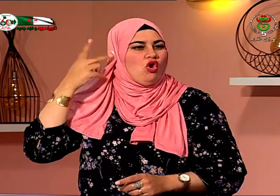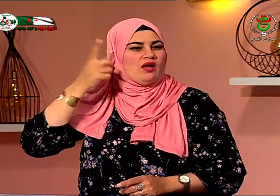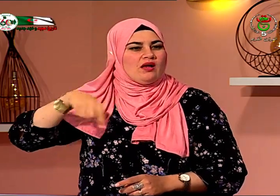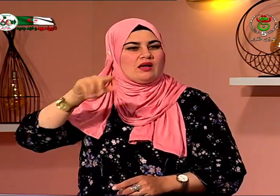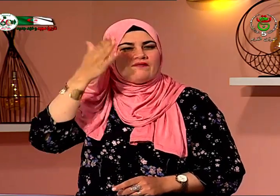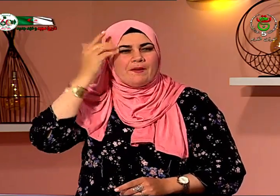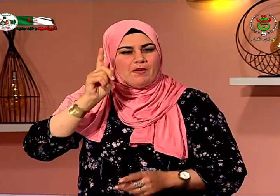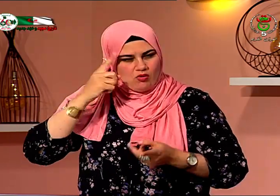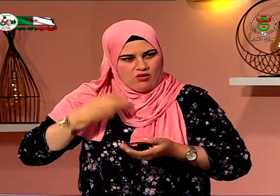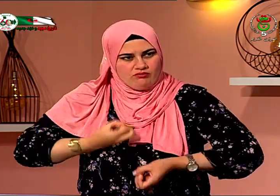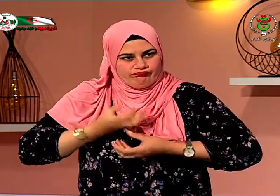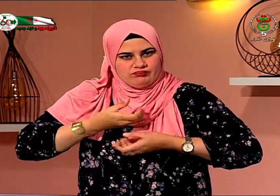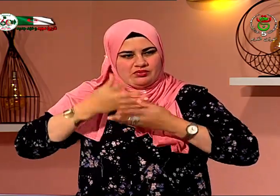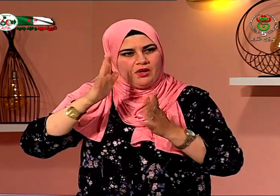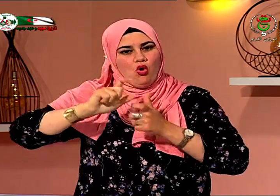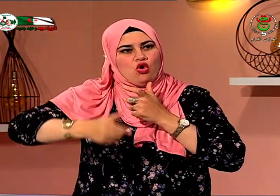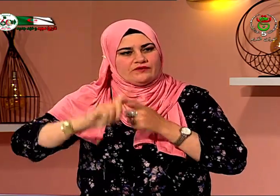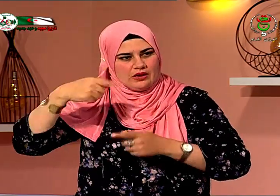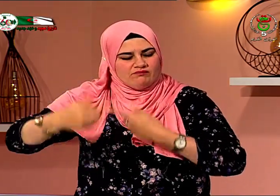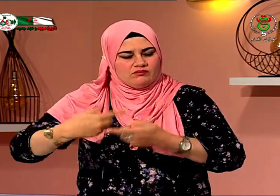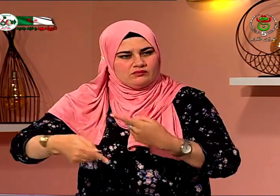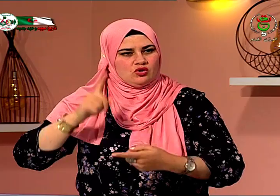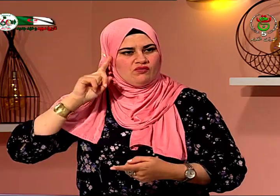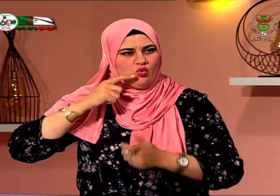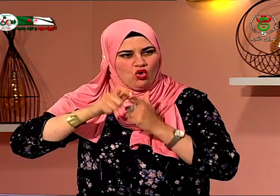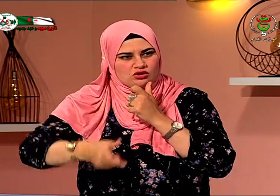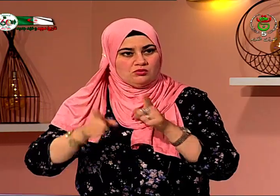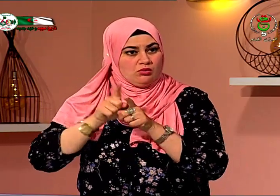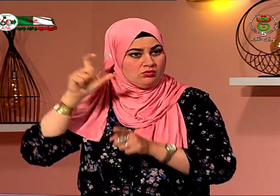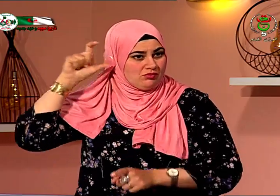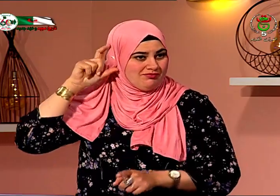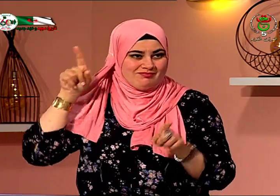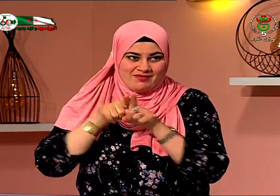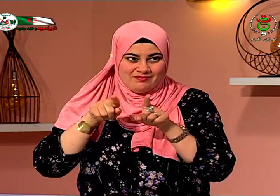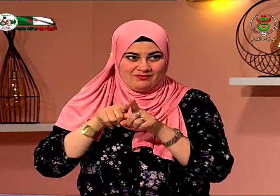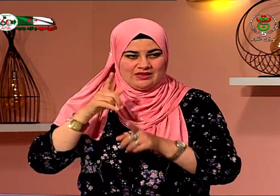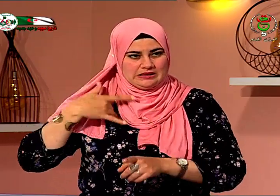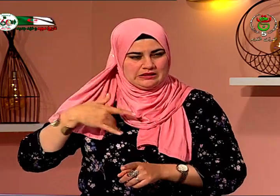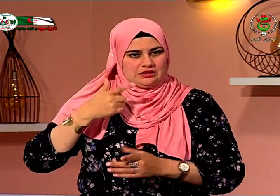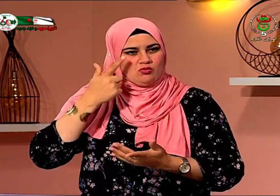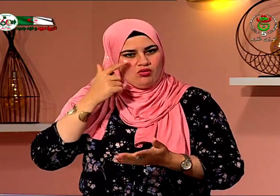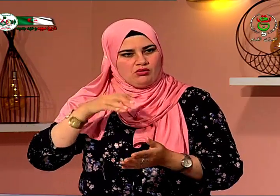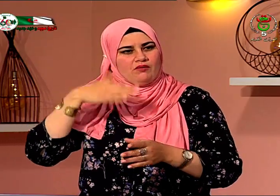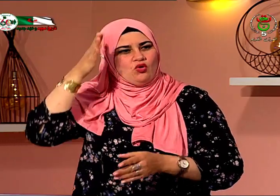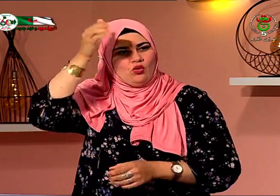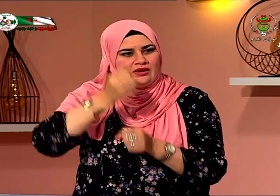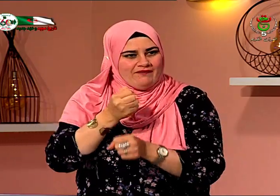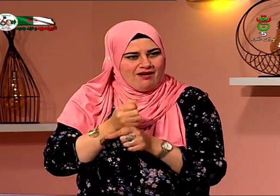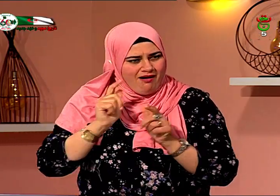خاصة للأشخاص الصم أنهم يقدروا يقدروا يتواصلوا ويقدروا يلحقوا راك وشوفوا هنا رانا في الحصة ورانا